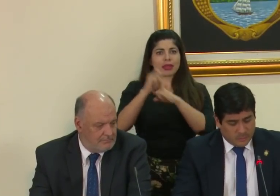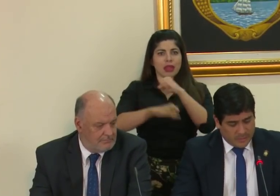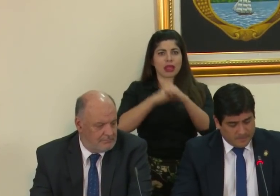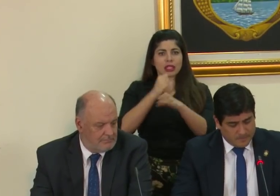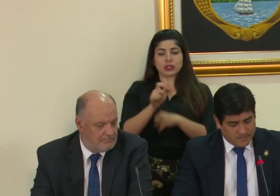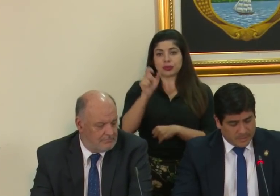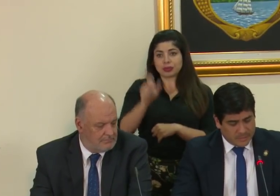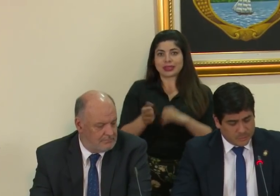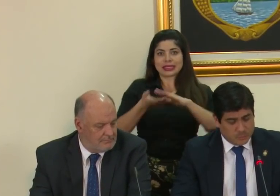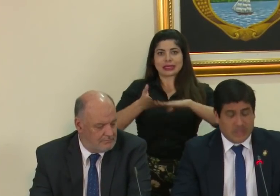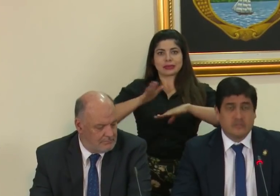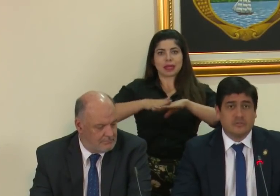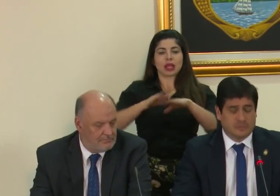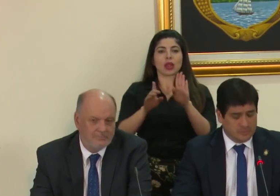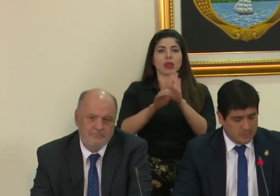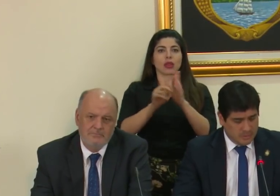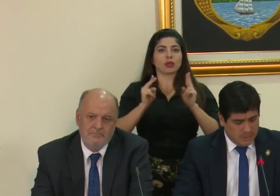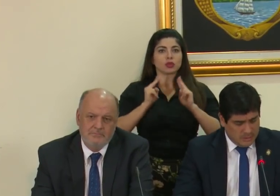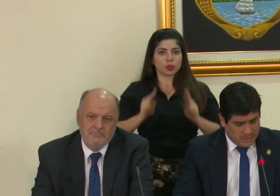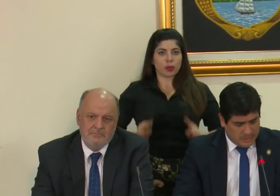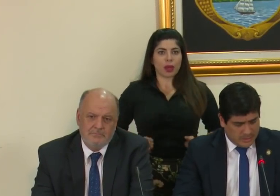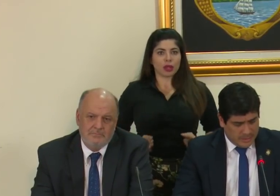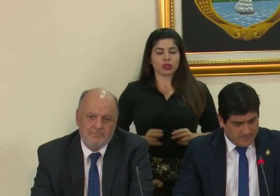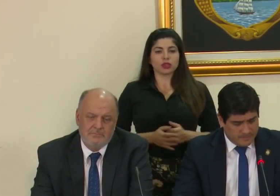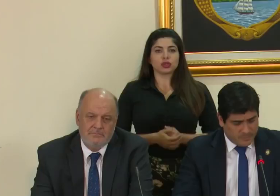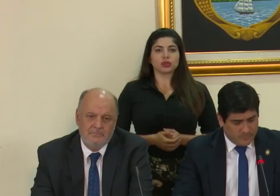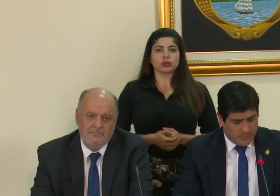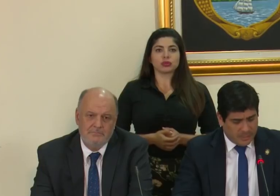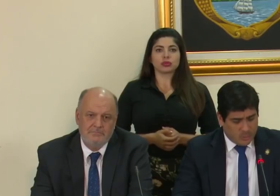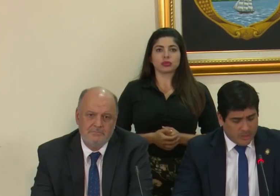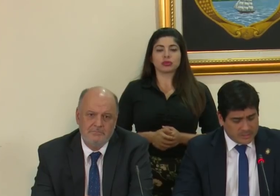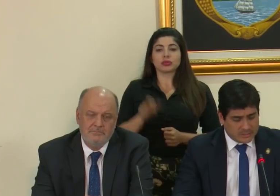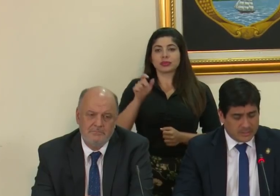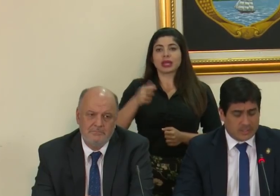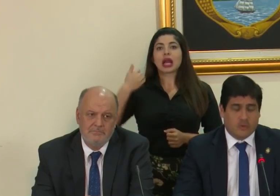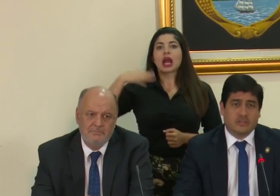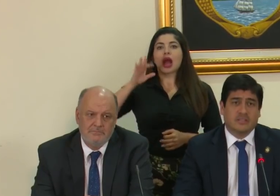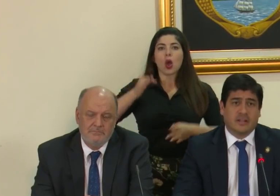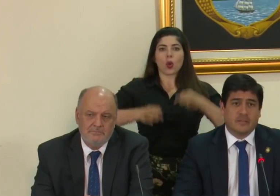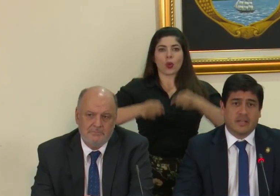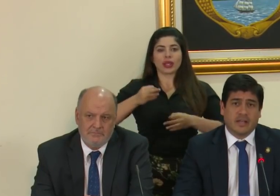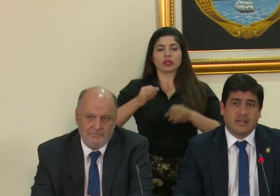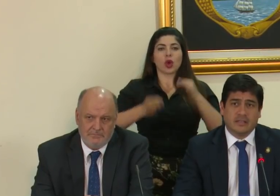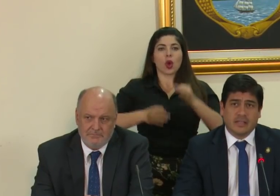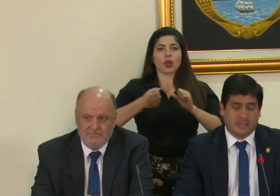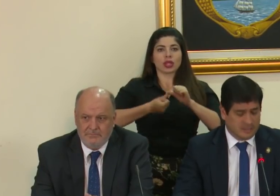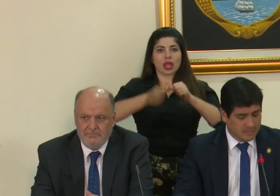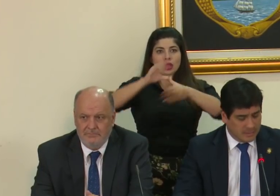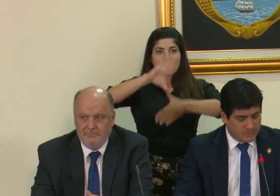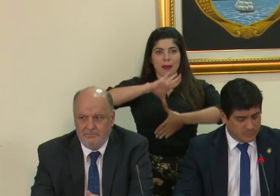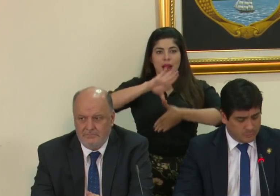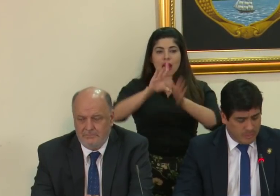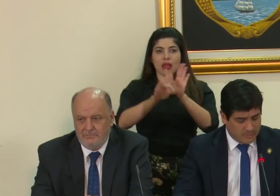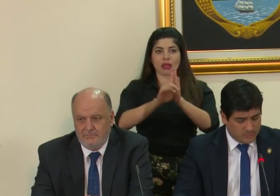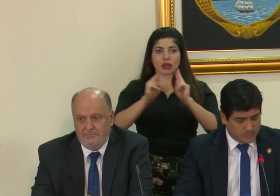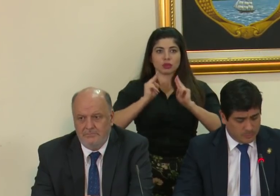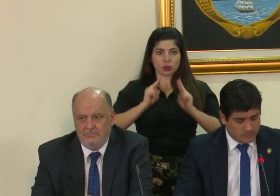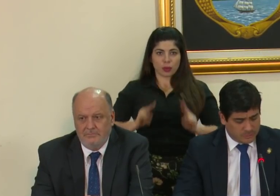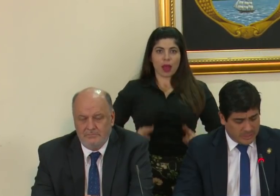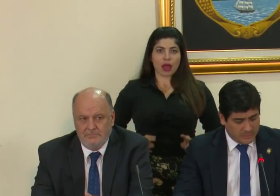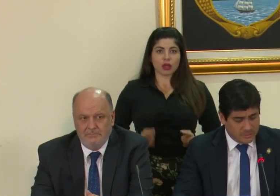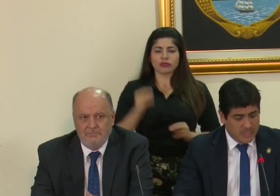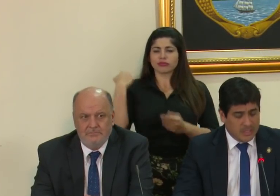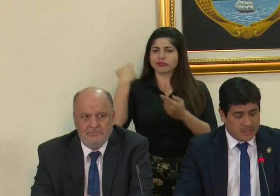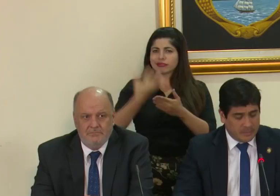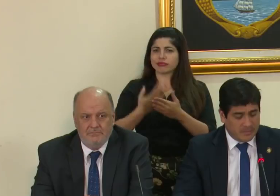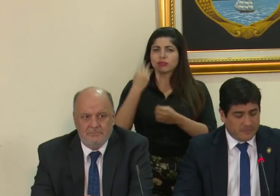experto en derechos humanos, quien fuera juez de la Corte Interamericana de Derechos Humanos por